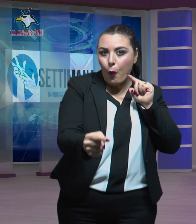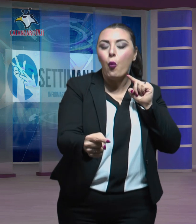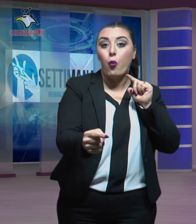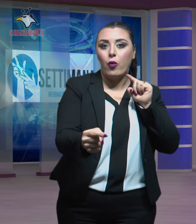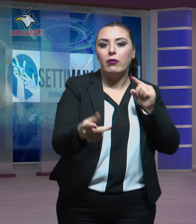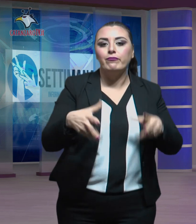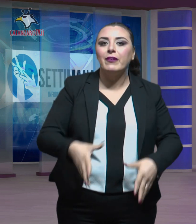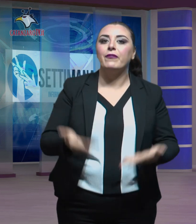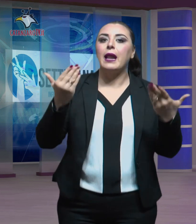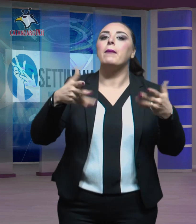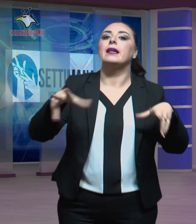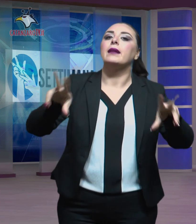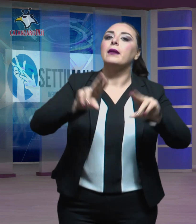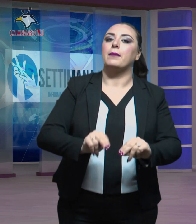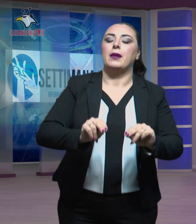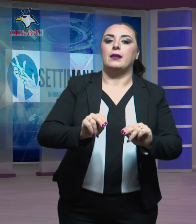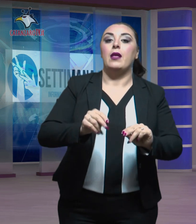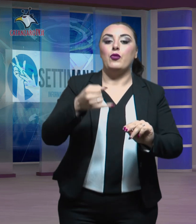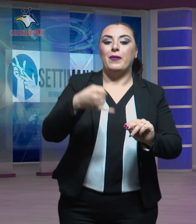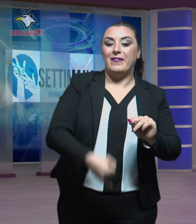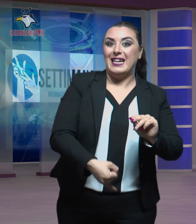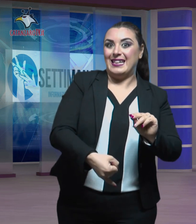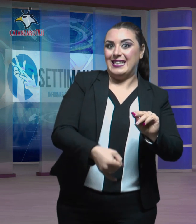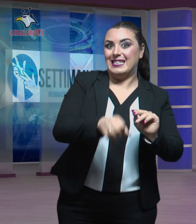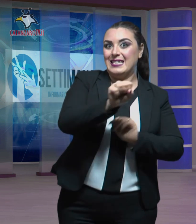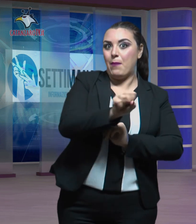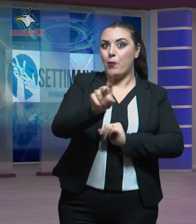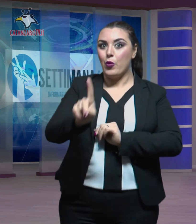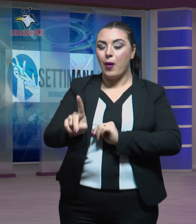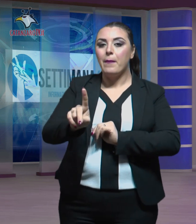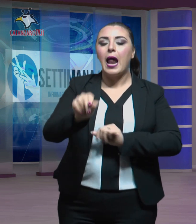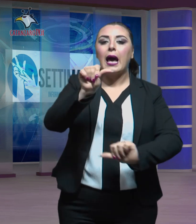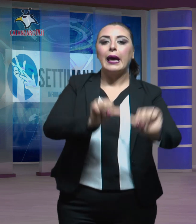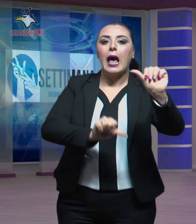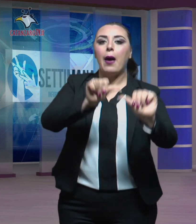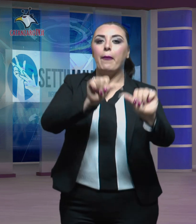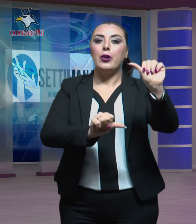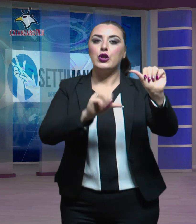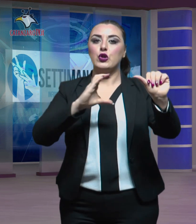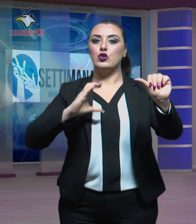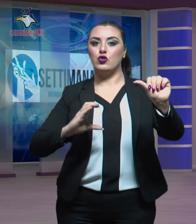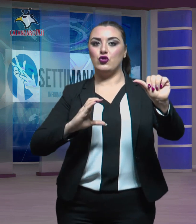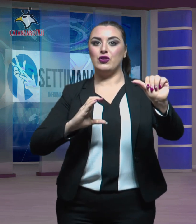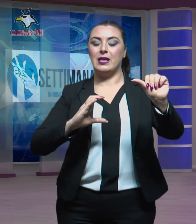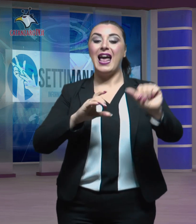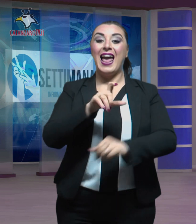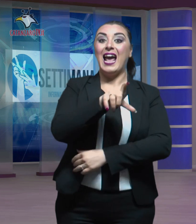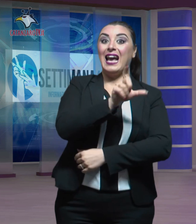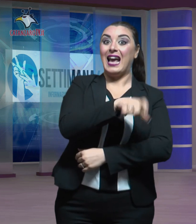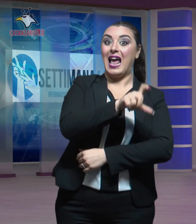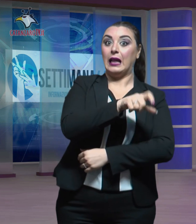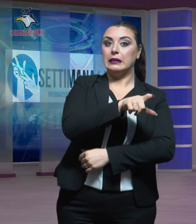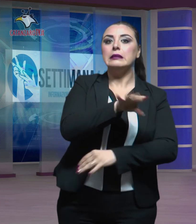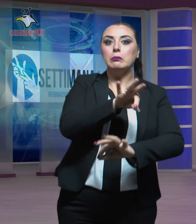riprende in questo fine settimana il campionato di Serie C. Il Catanzaro